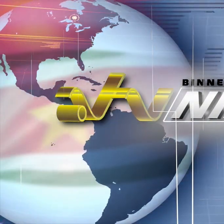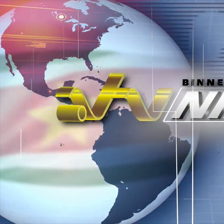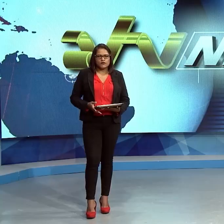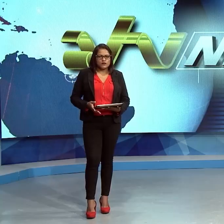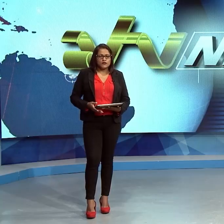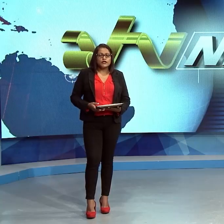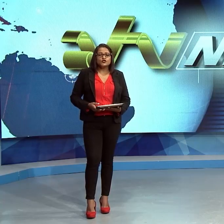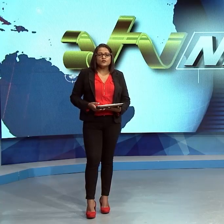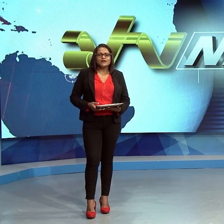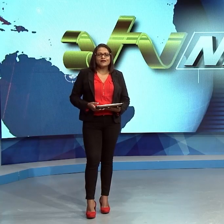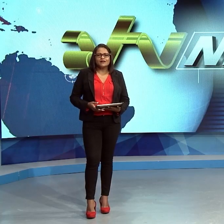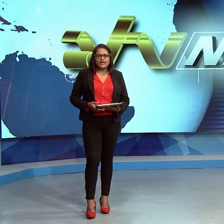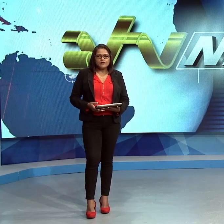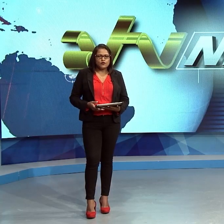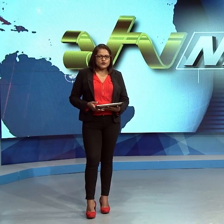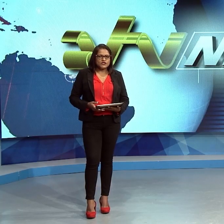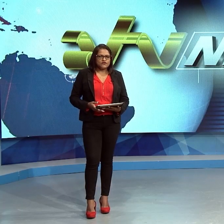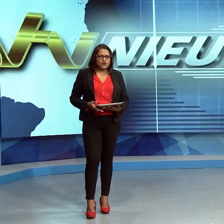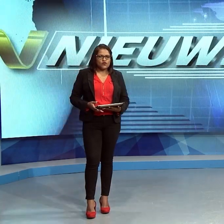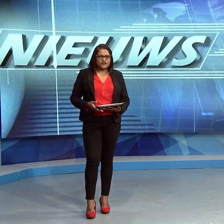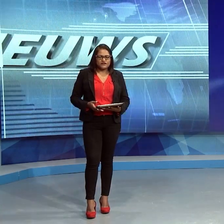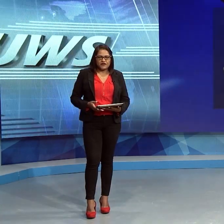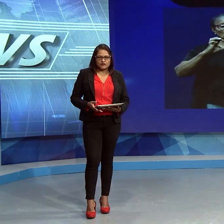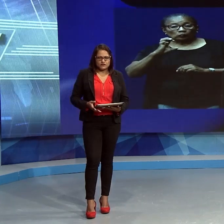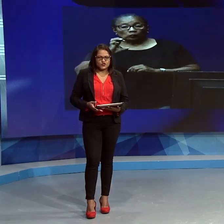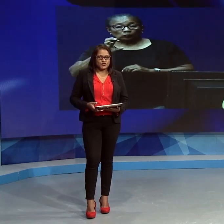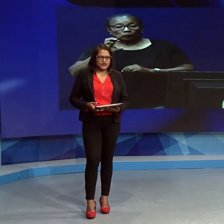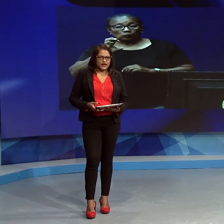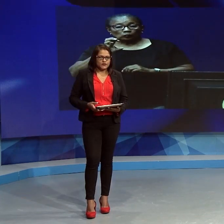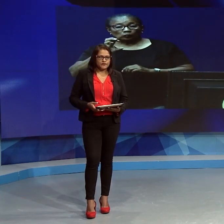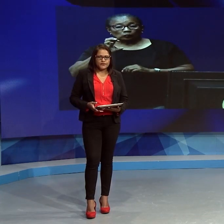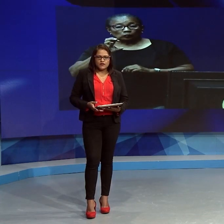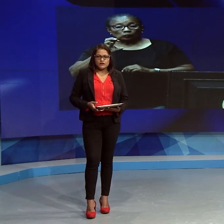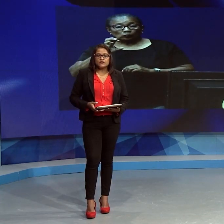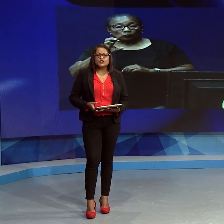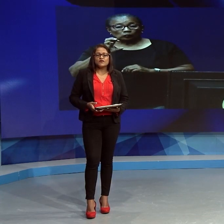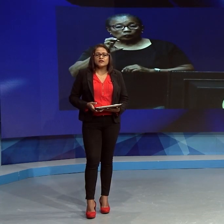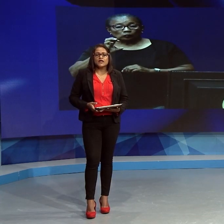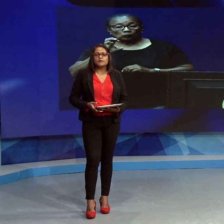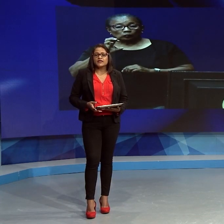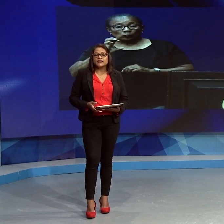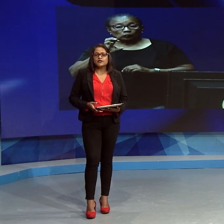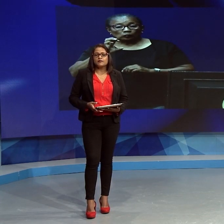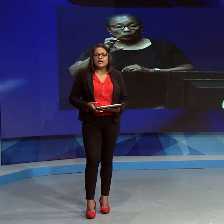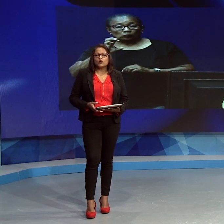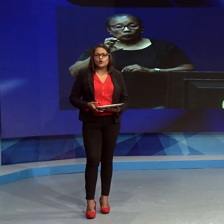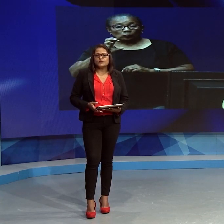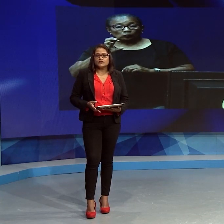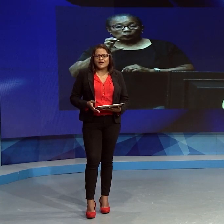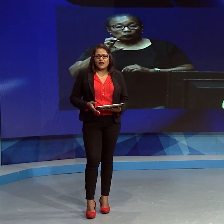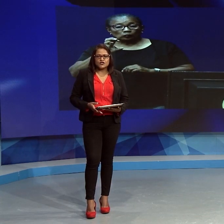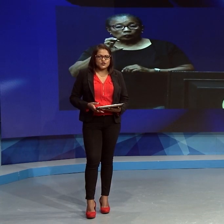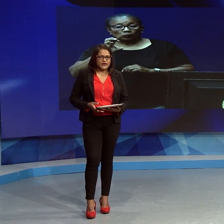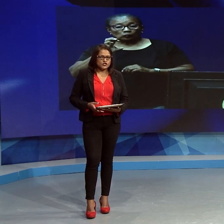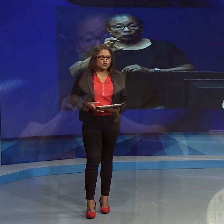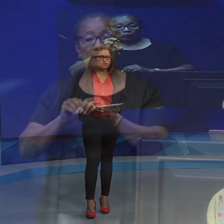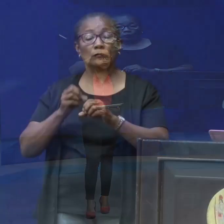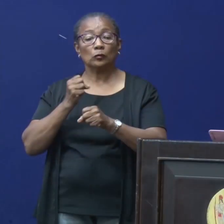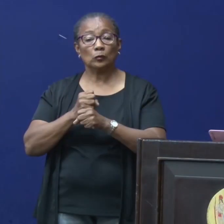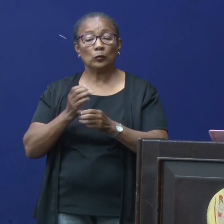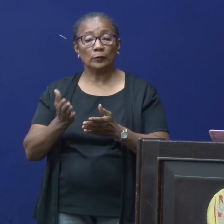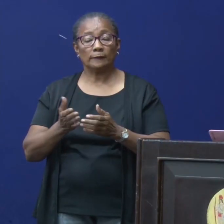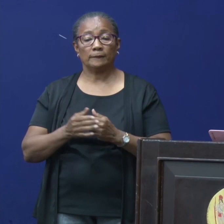Er is nu meer dan één positieve COVID-geval in Suriname. Dit is vanmiddag bekendgemaakt op de dagelijkse